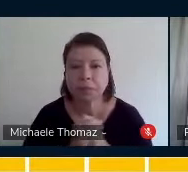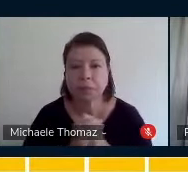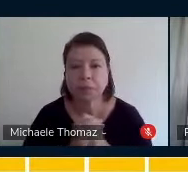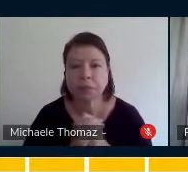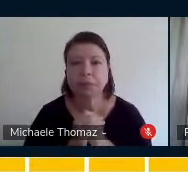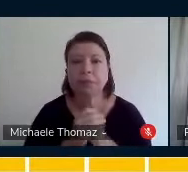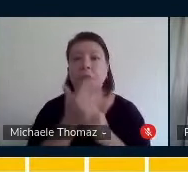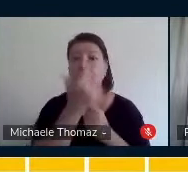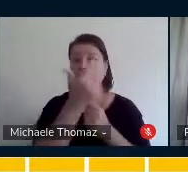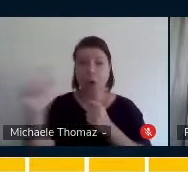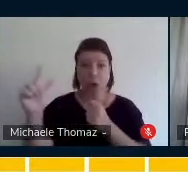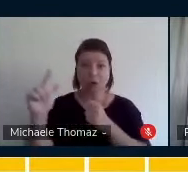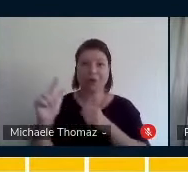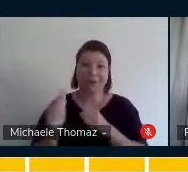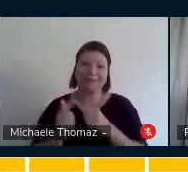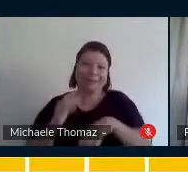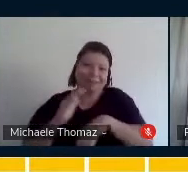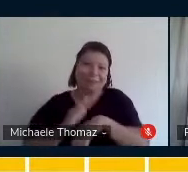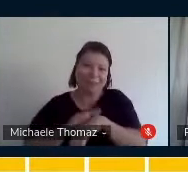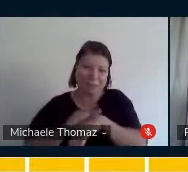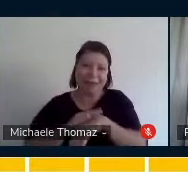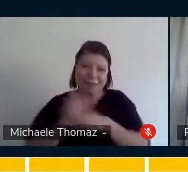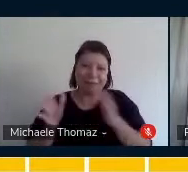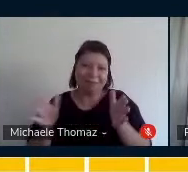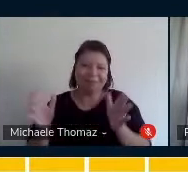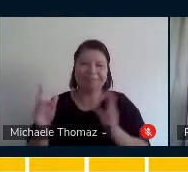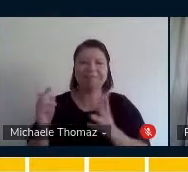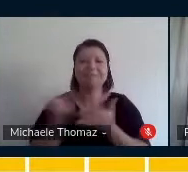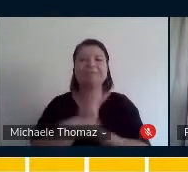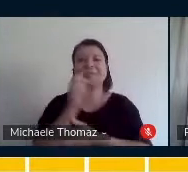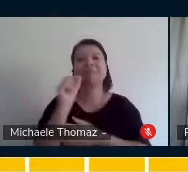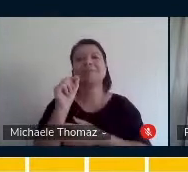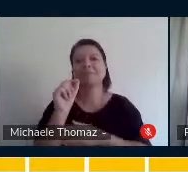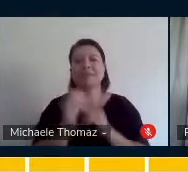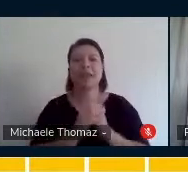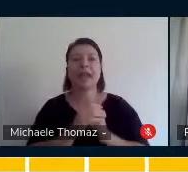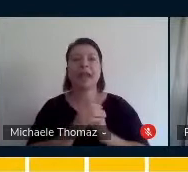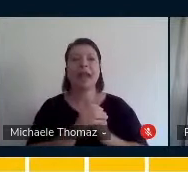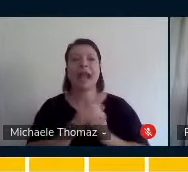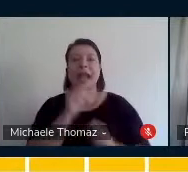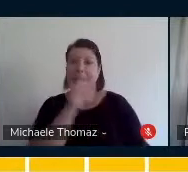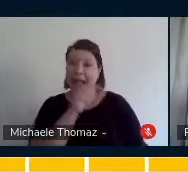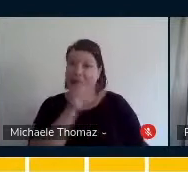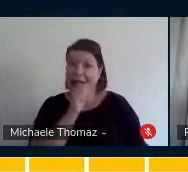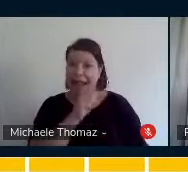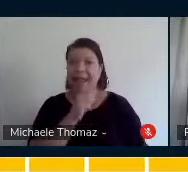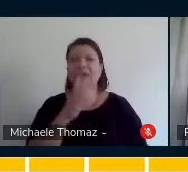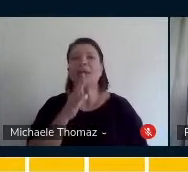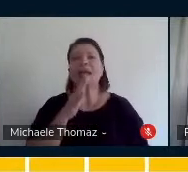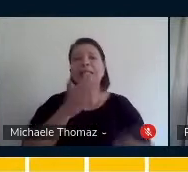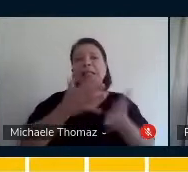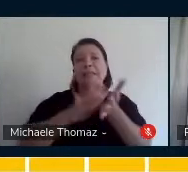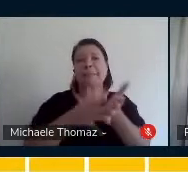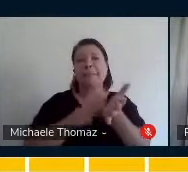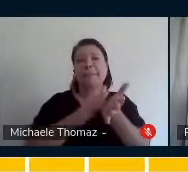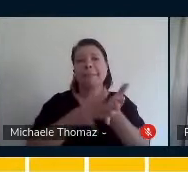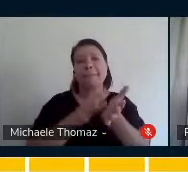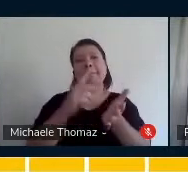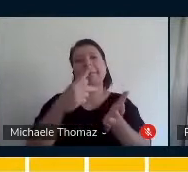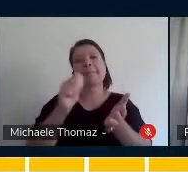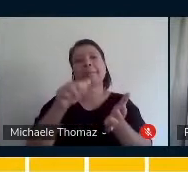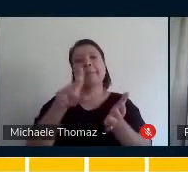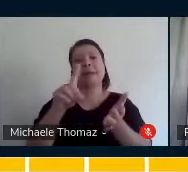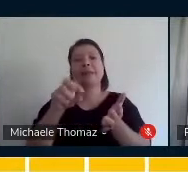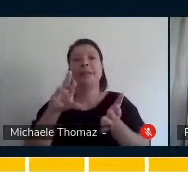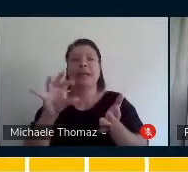outro momento que a gente teve foi a vivência que a Paula nos trouxe sobre o pandeiro. Um dia a gente estava lá,